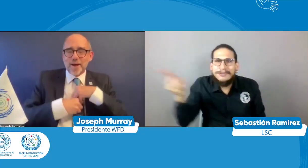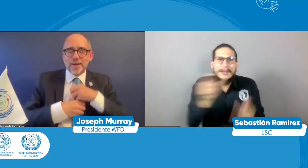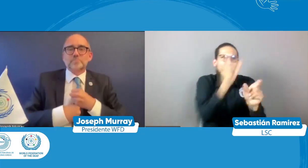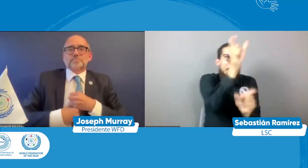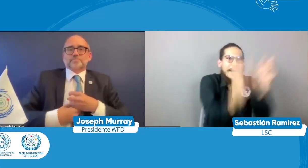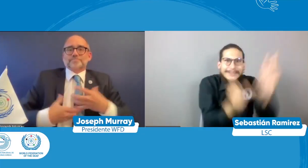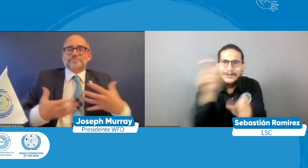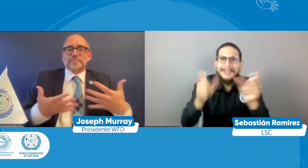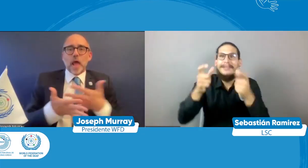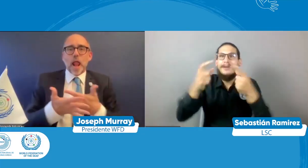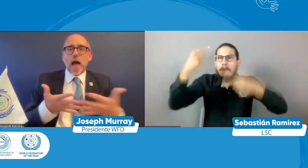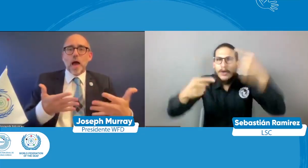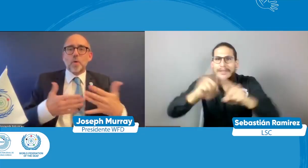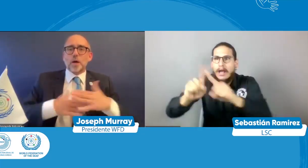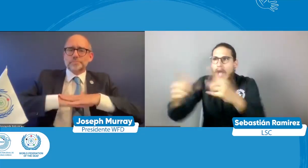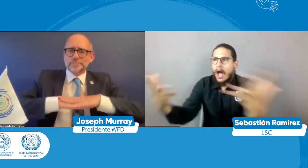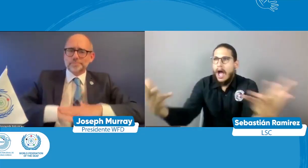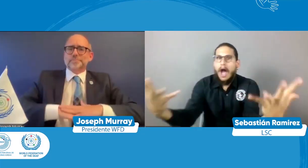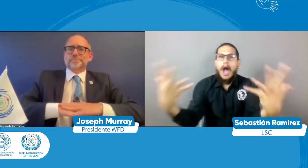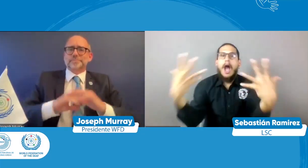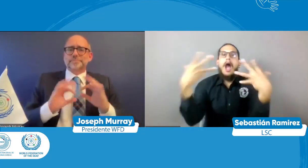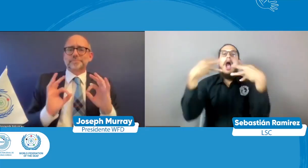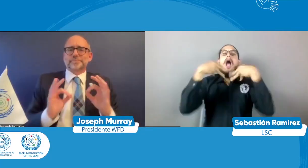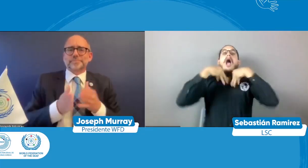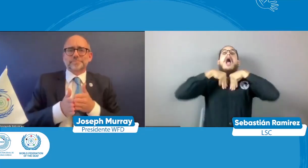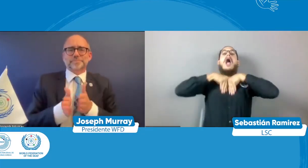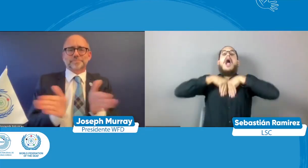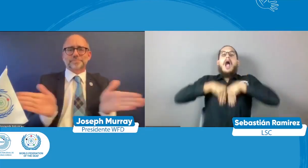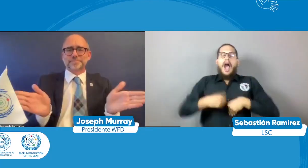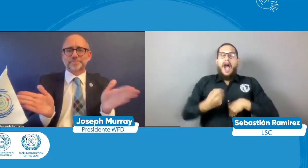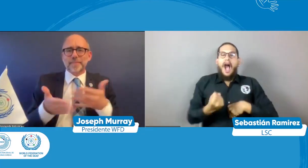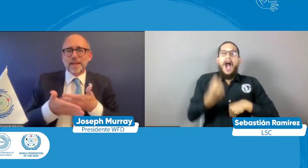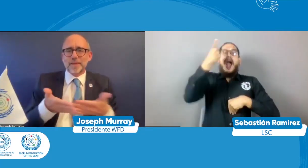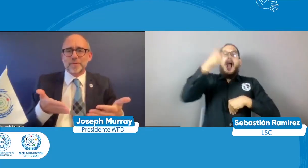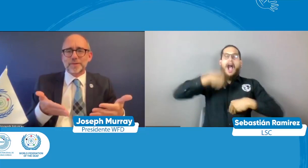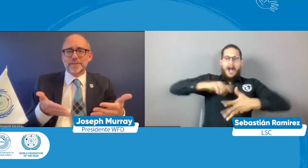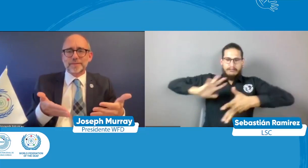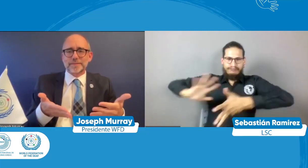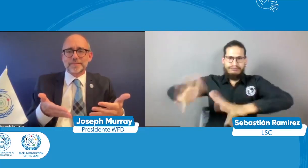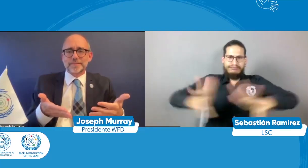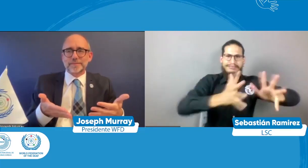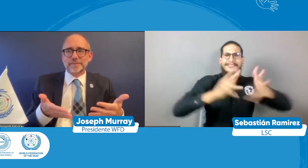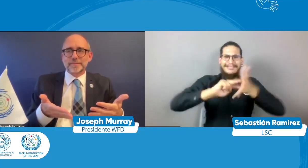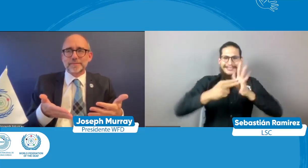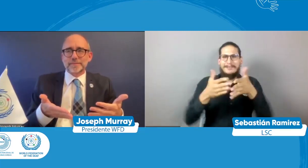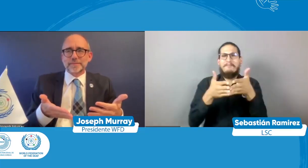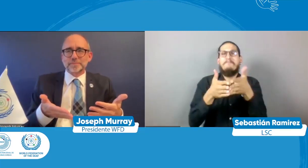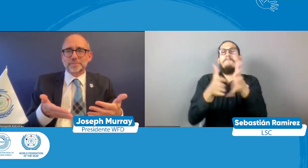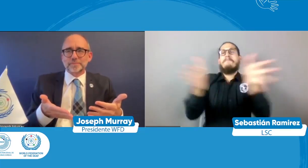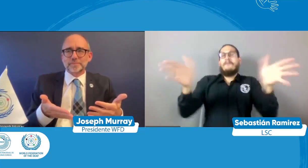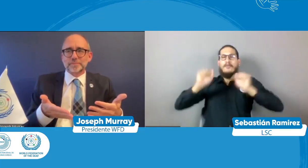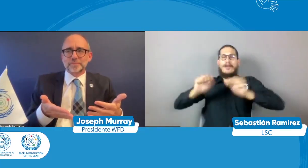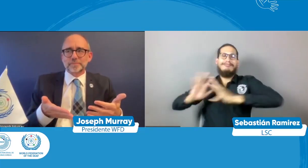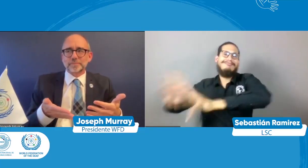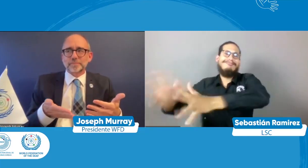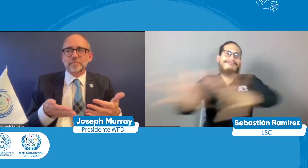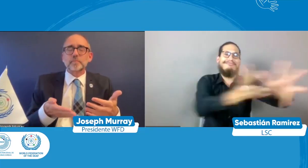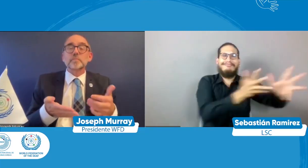ese input mucho más amplio esta exposición a la lengua de una manera mucho más amplia en un colegio totalmente señal